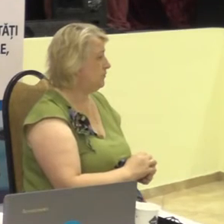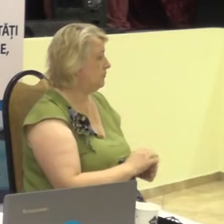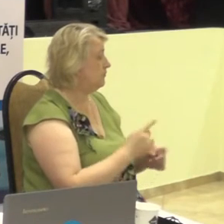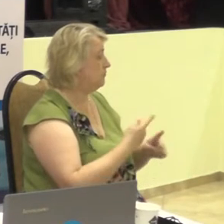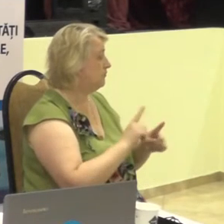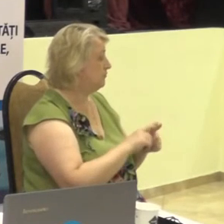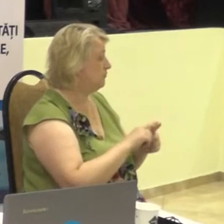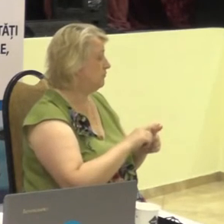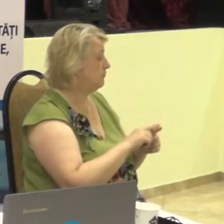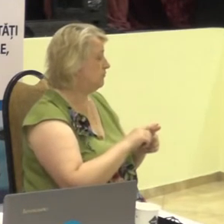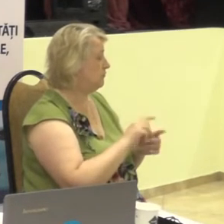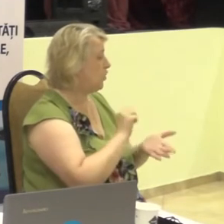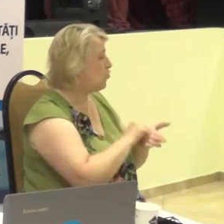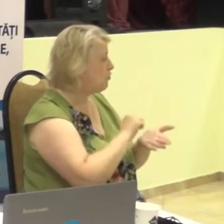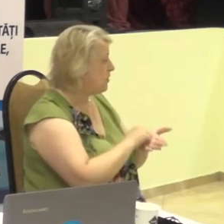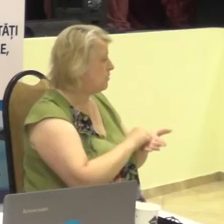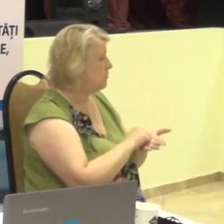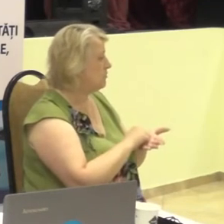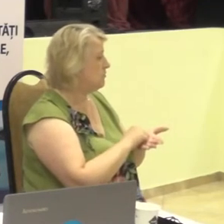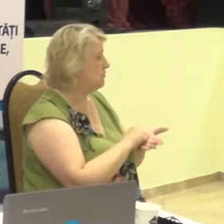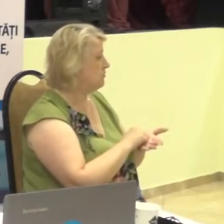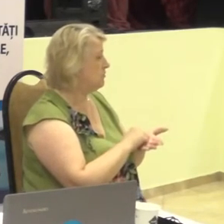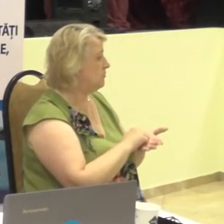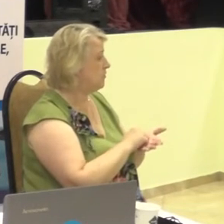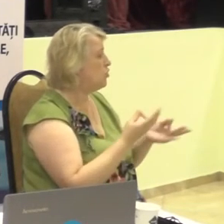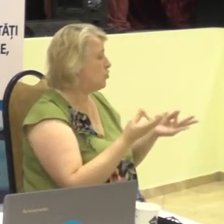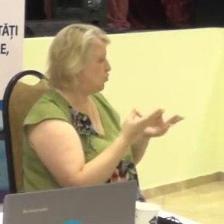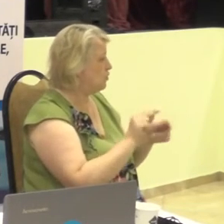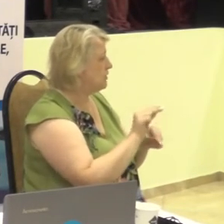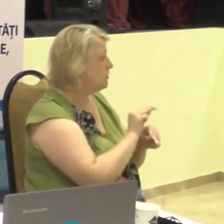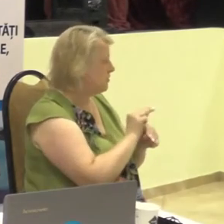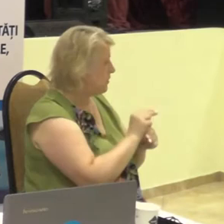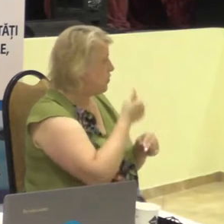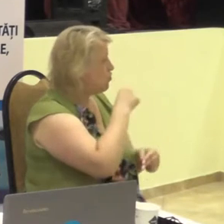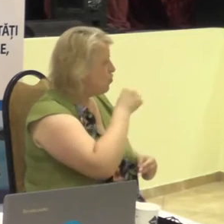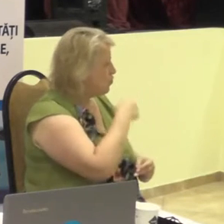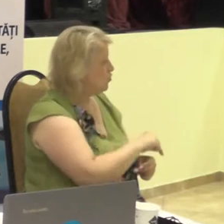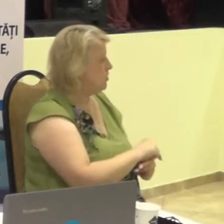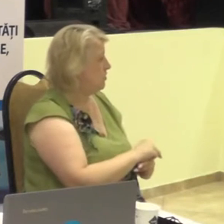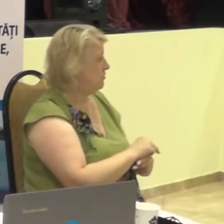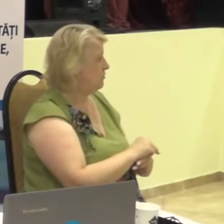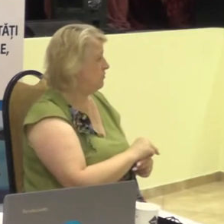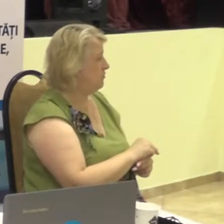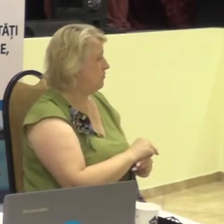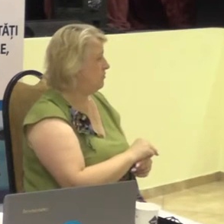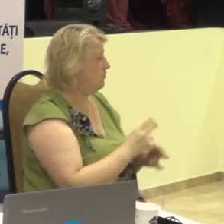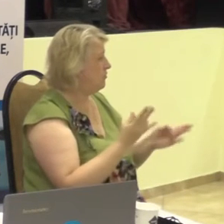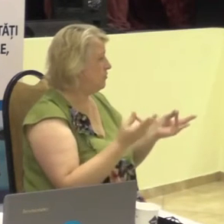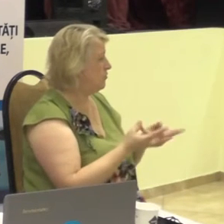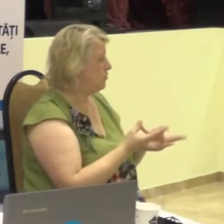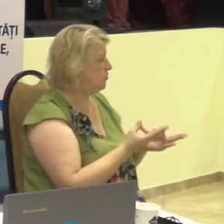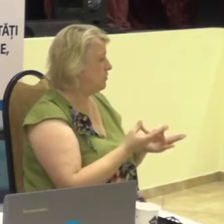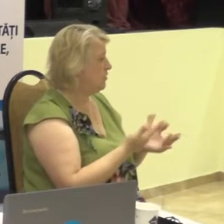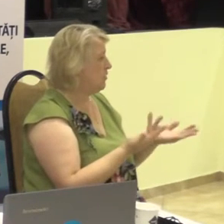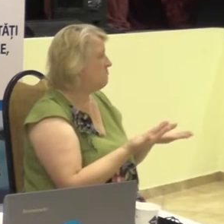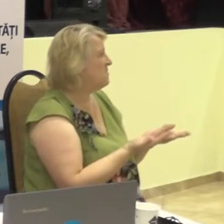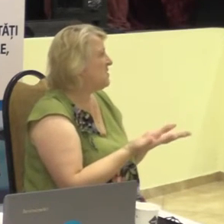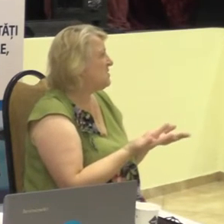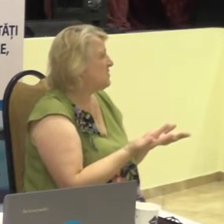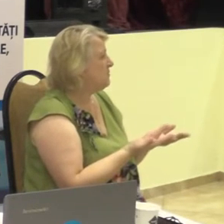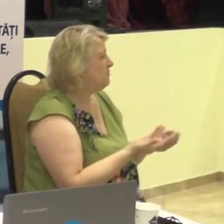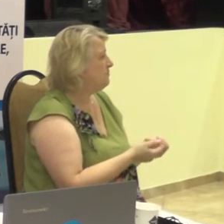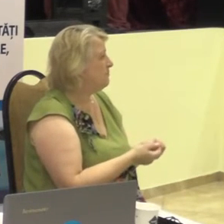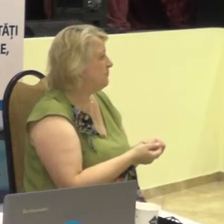acte necesită îmbunătățire, necesită careva